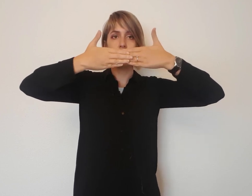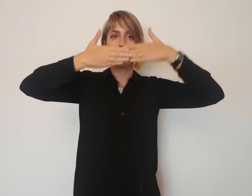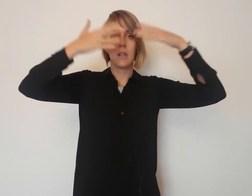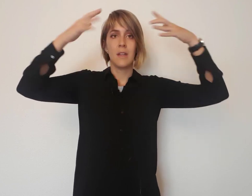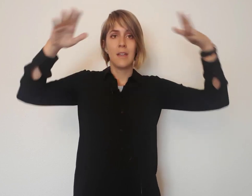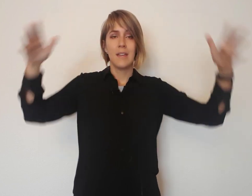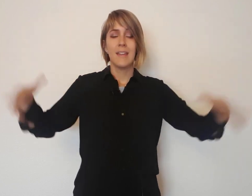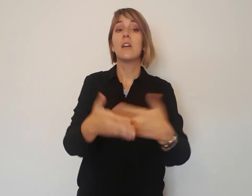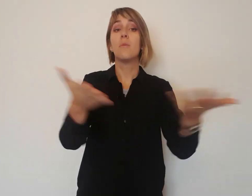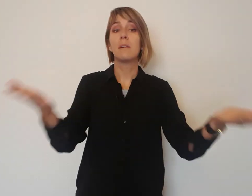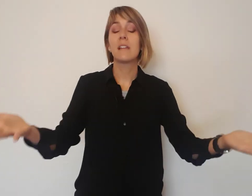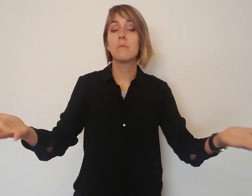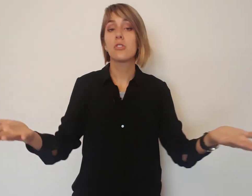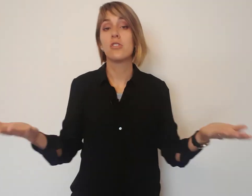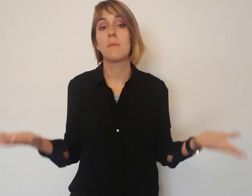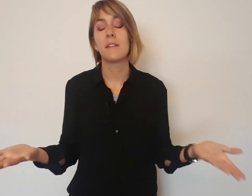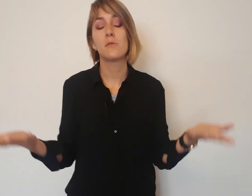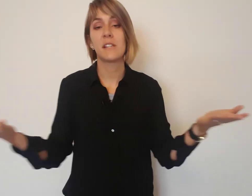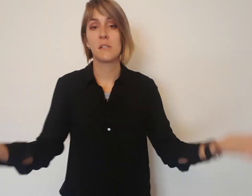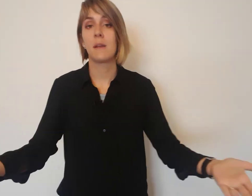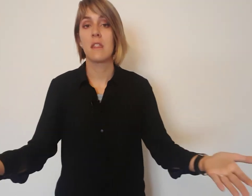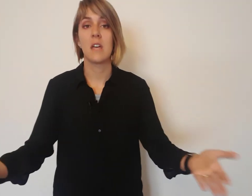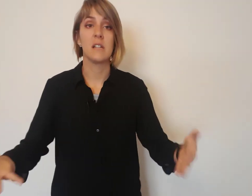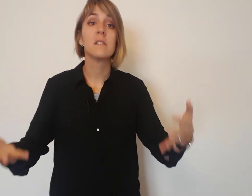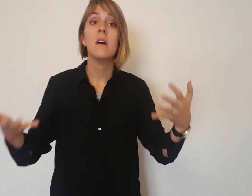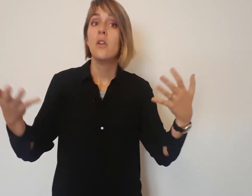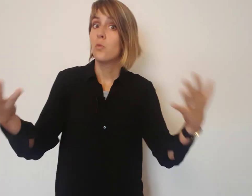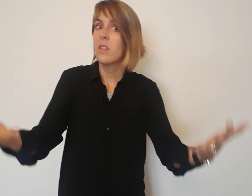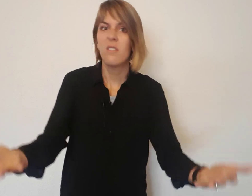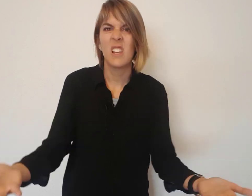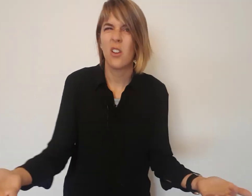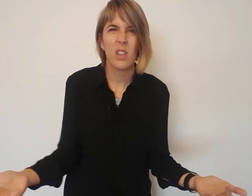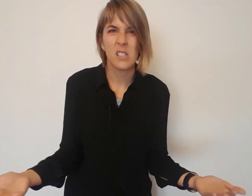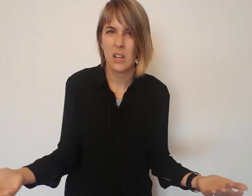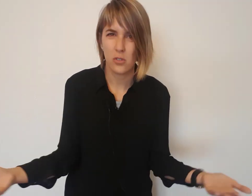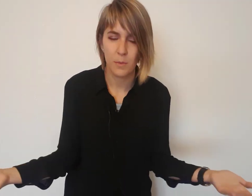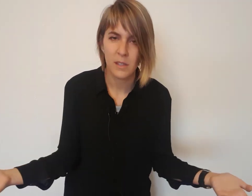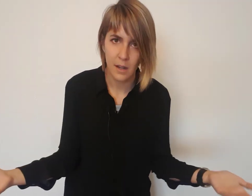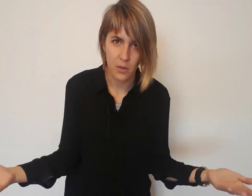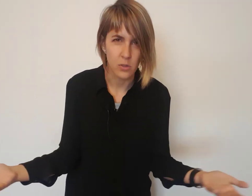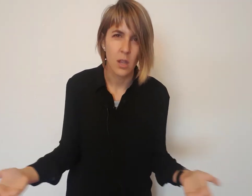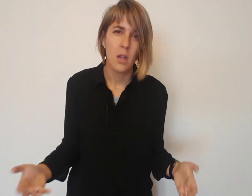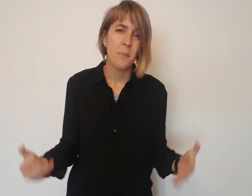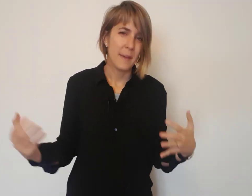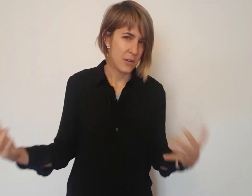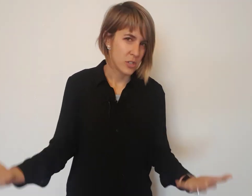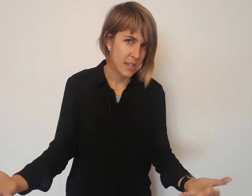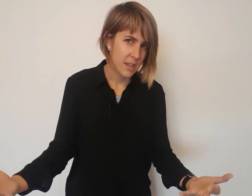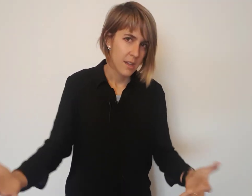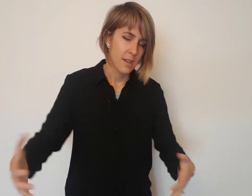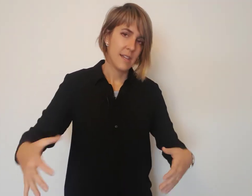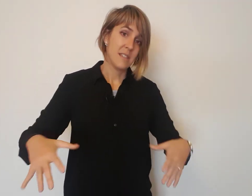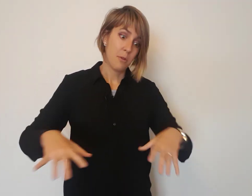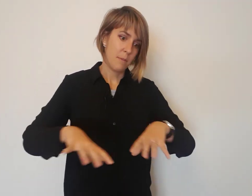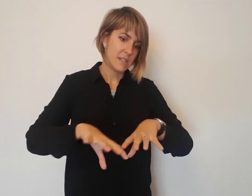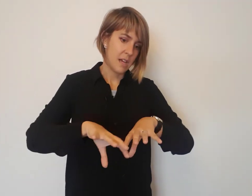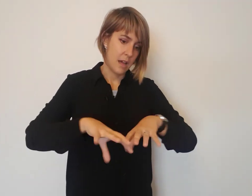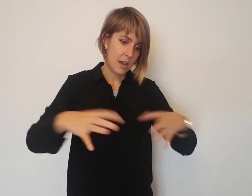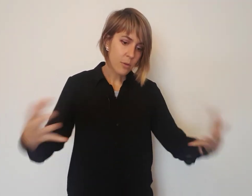y compartiéramos con los demás nuestras experiencias. No hace falta que lo dejes ni en los comentarios, pero sí que este problema sea algo